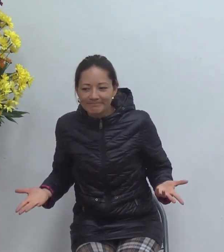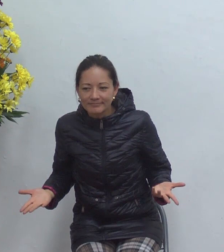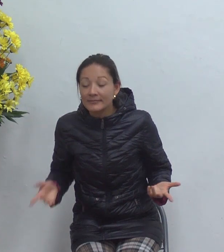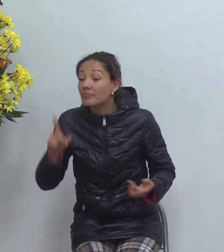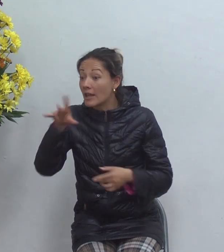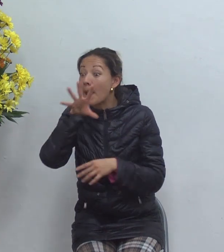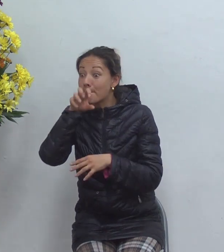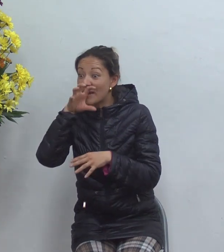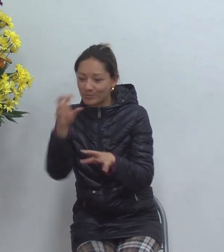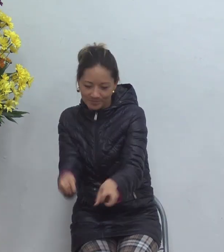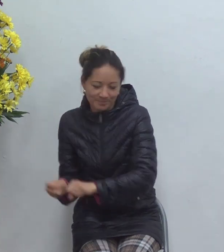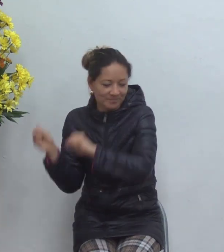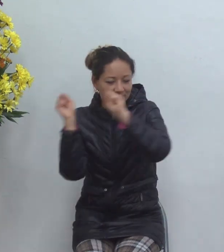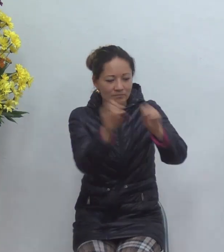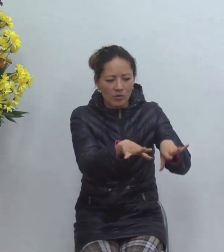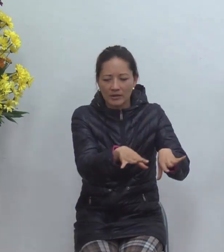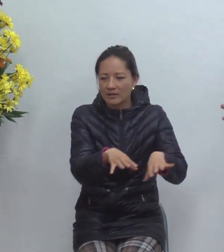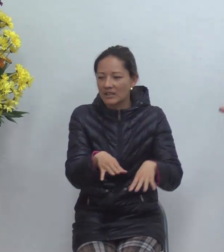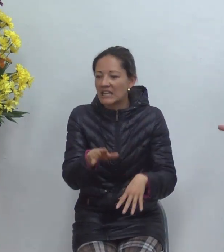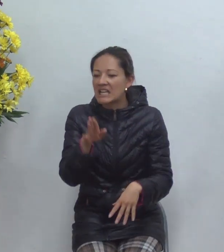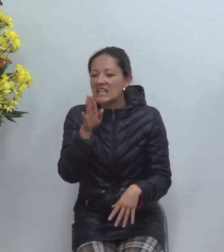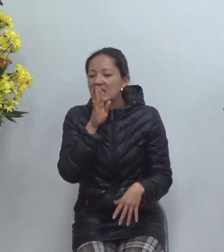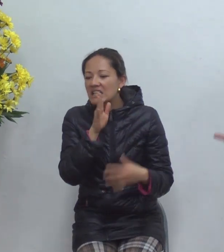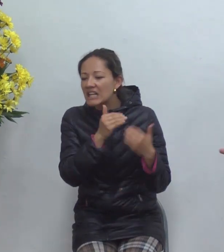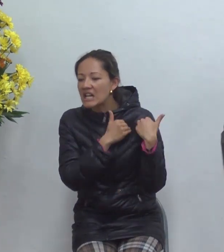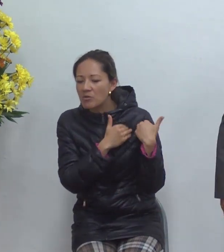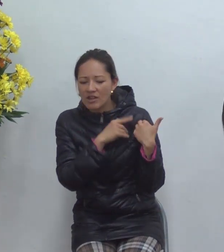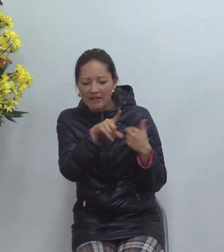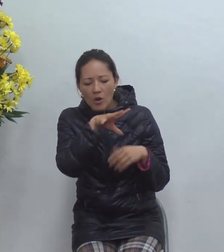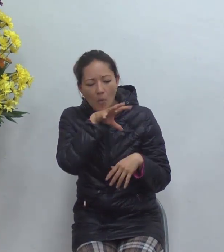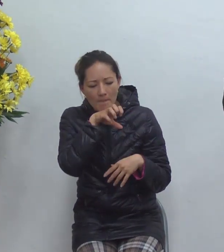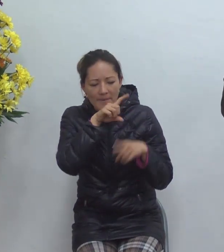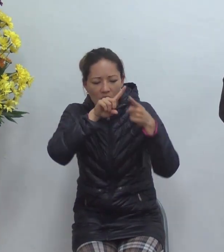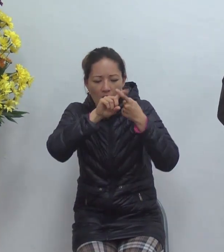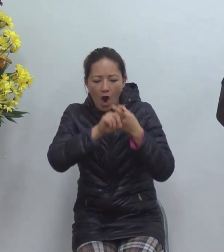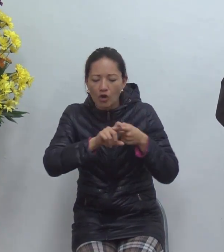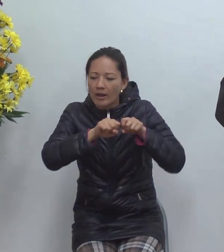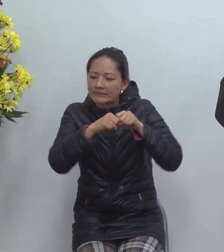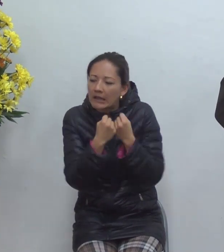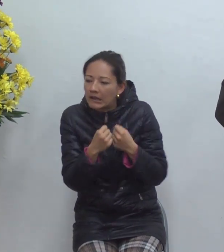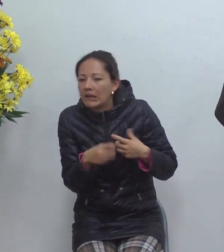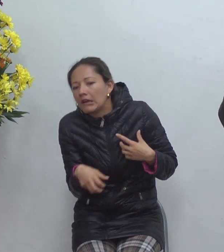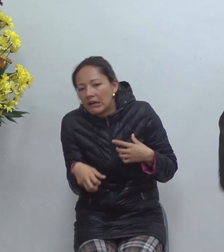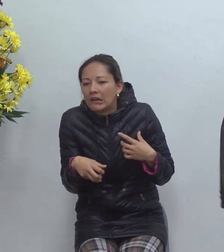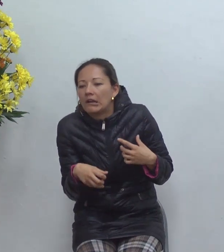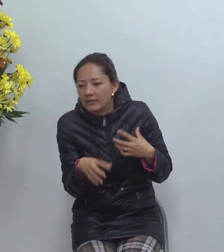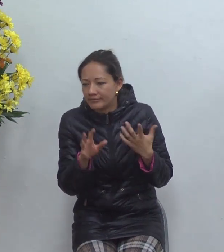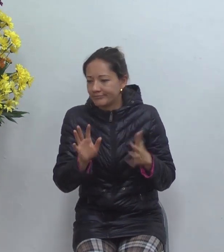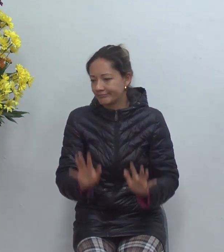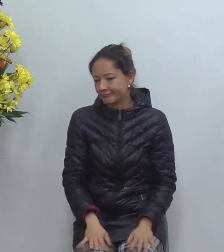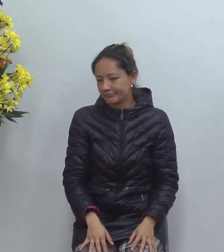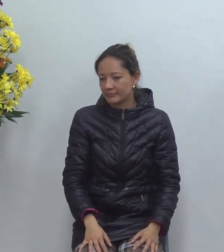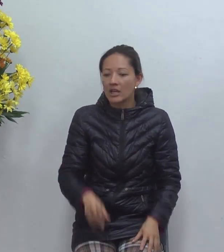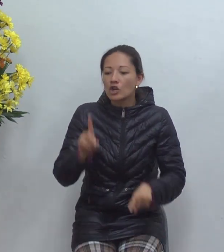claro ¿quién se quiere encartar con un perro dañado? fuera de eso no controla esfínteres